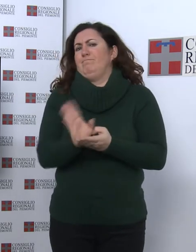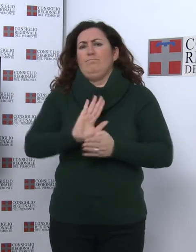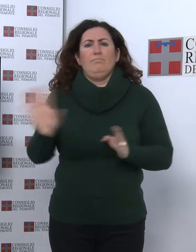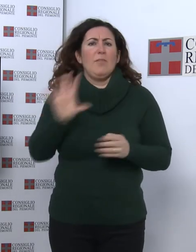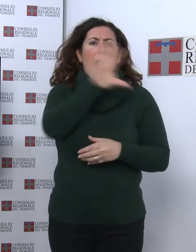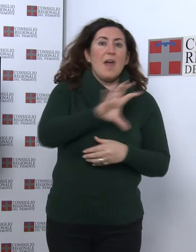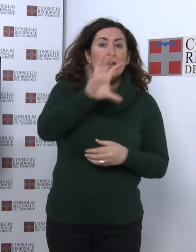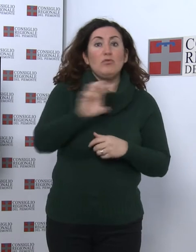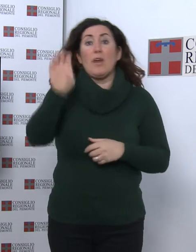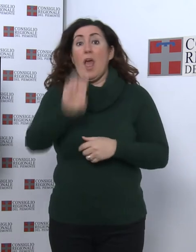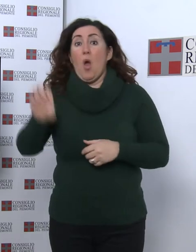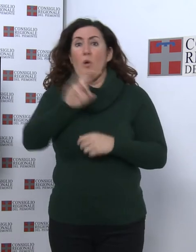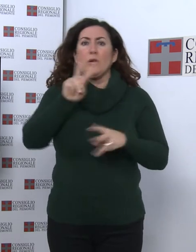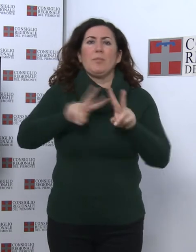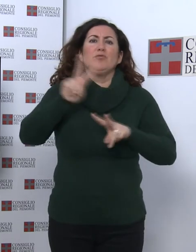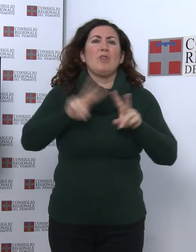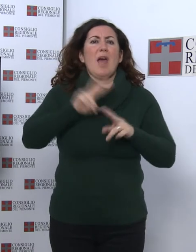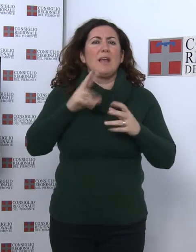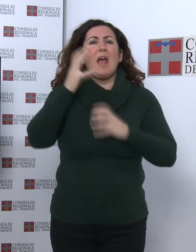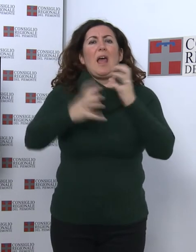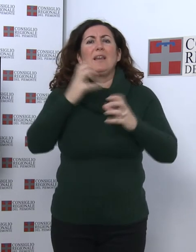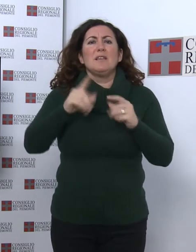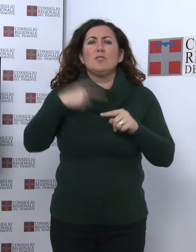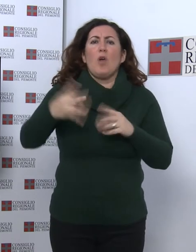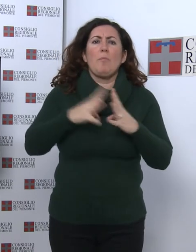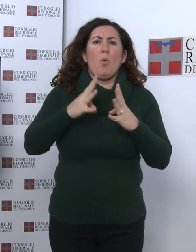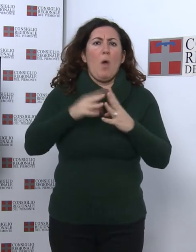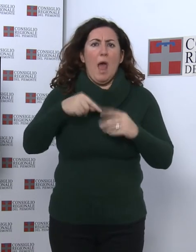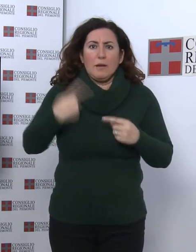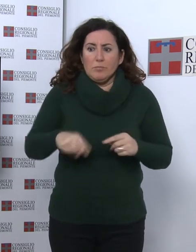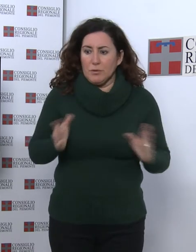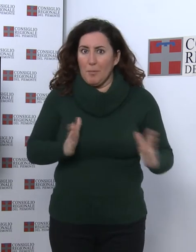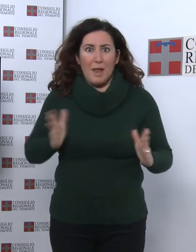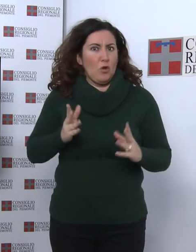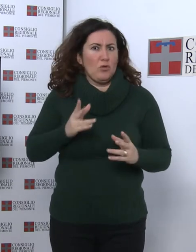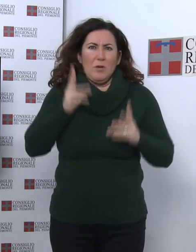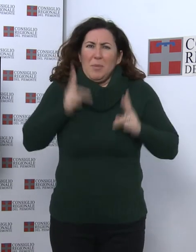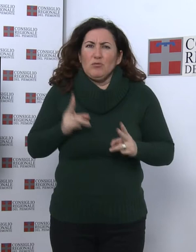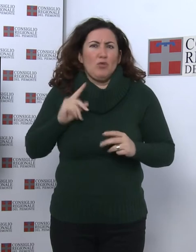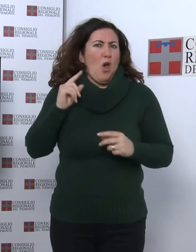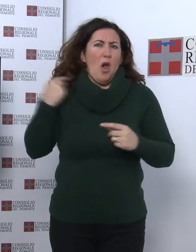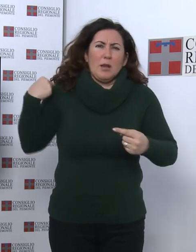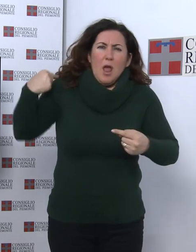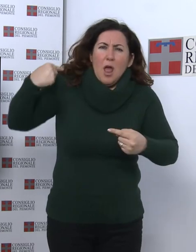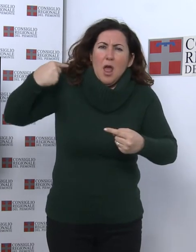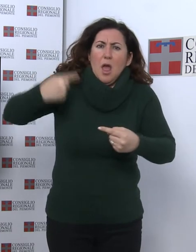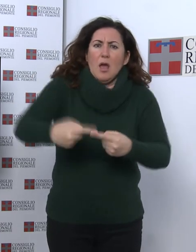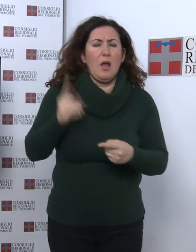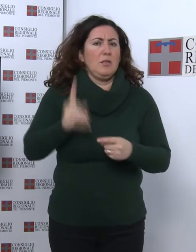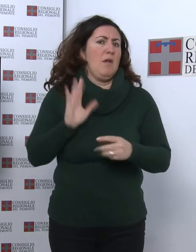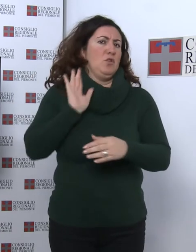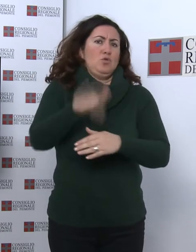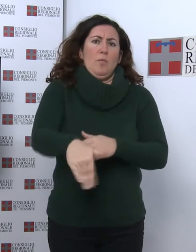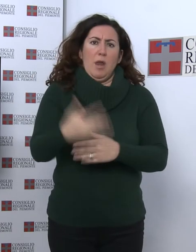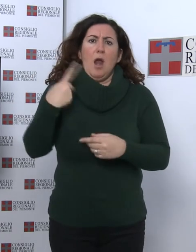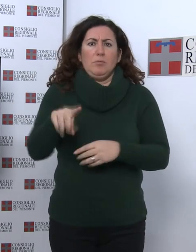per superare la peggior crisi del dopoguerra. Sul tema sono intervenuti a Centro Congressi della Regione Piemonte docenti ed esperti